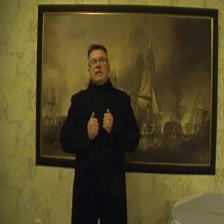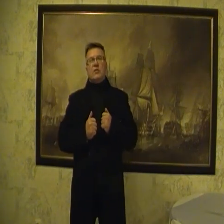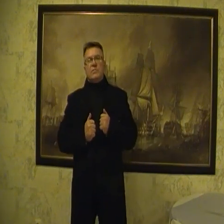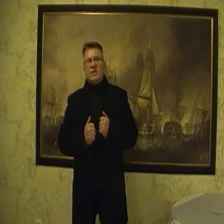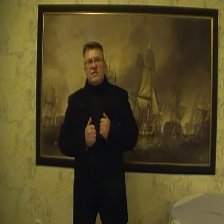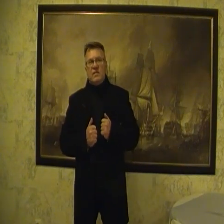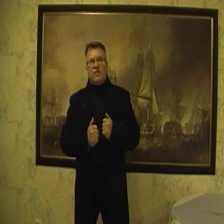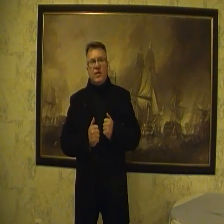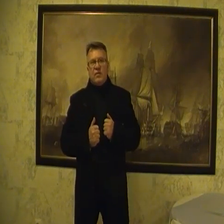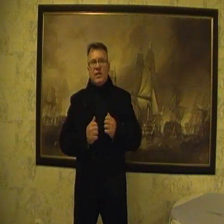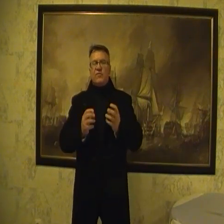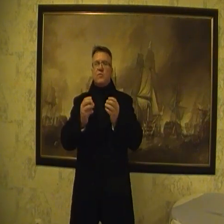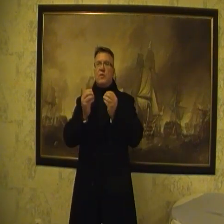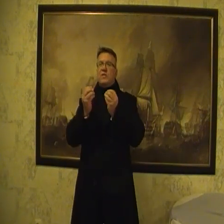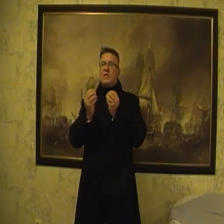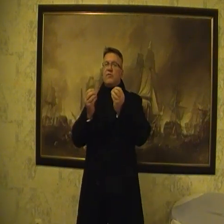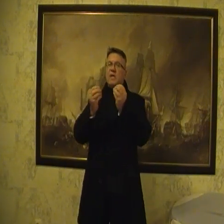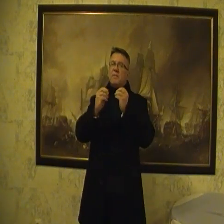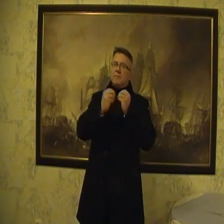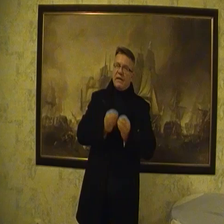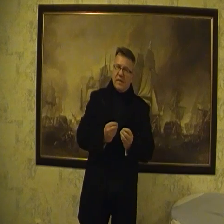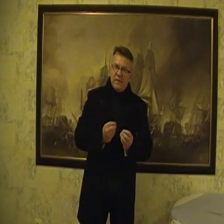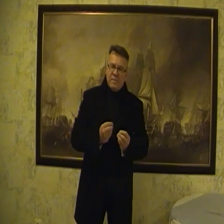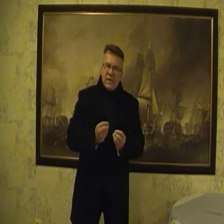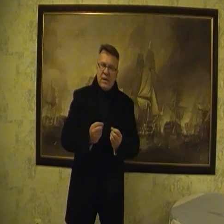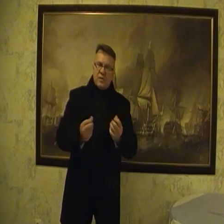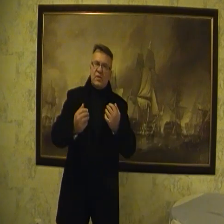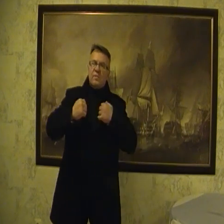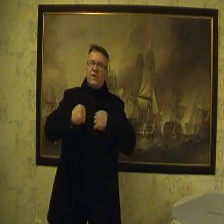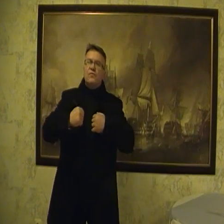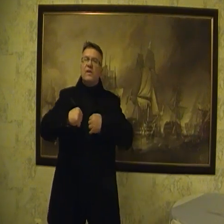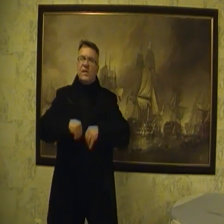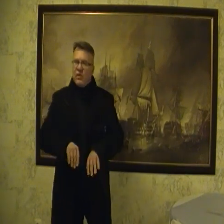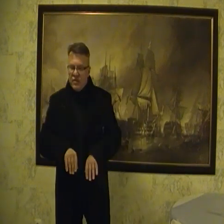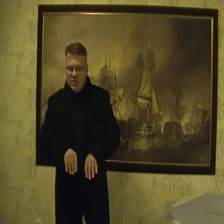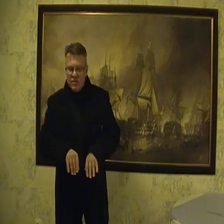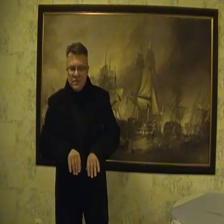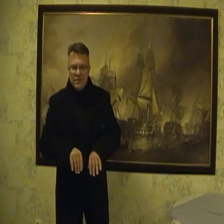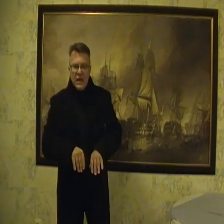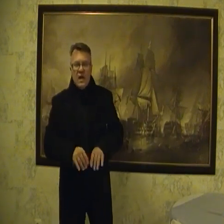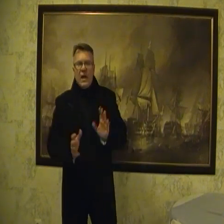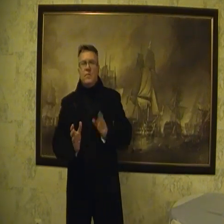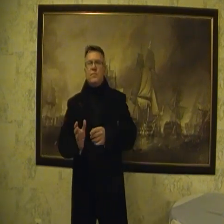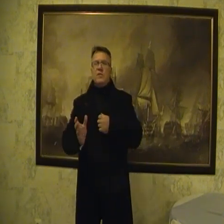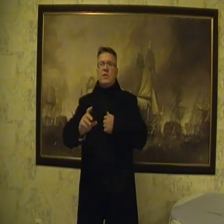Jak rozpoznać dezinformatorów? Zawsze musi podać jakiś element prawdy, żeby siebie uwierzygodnić. Albo on pójdzie